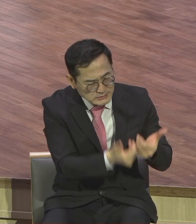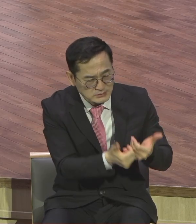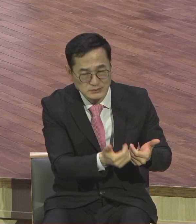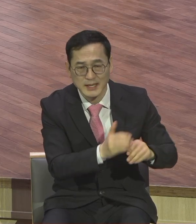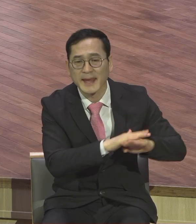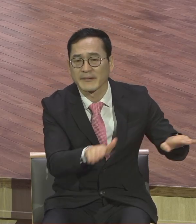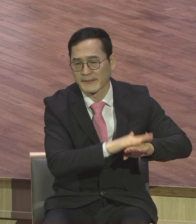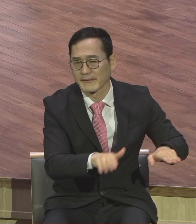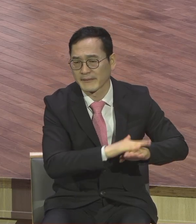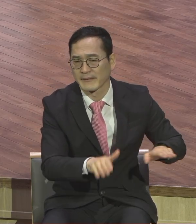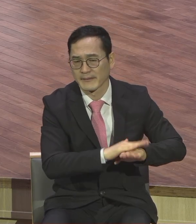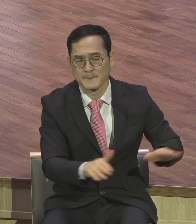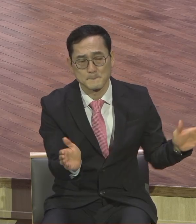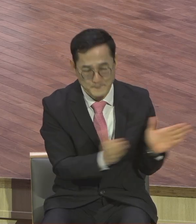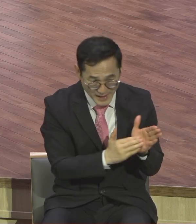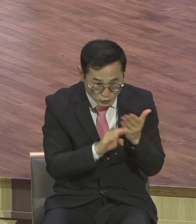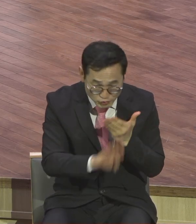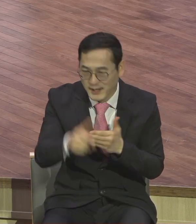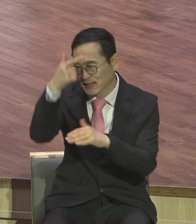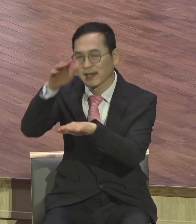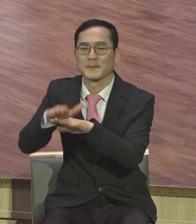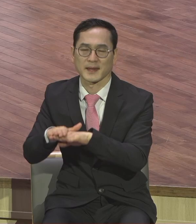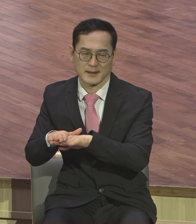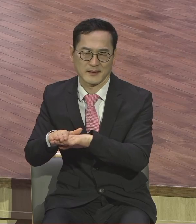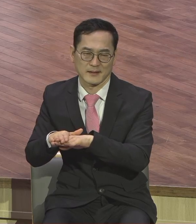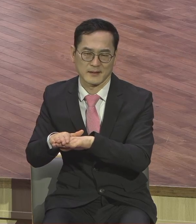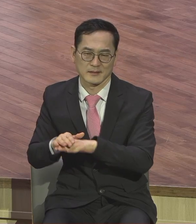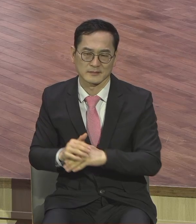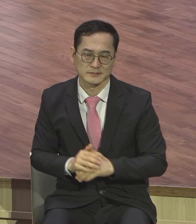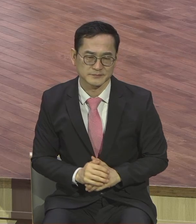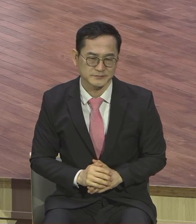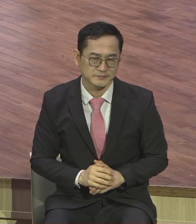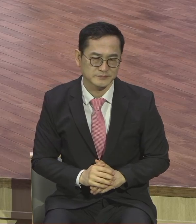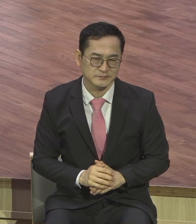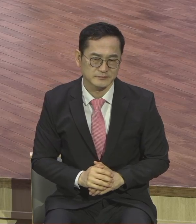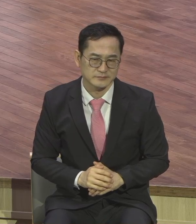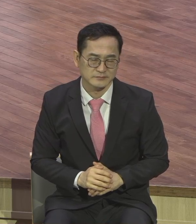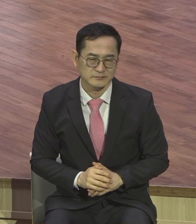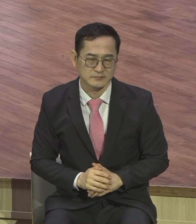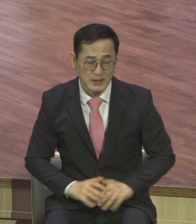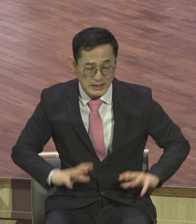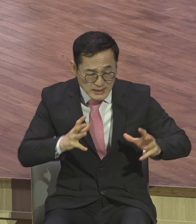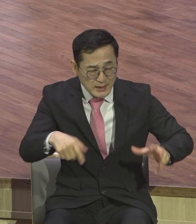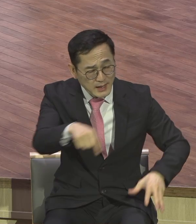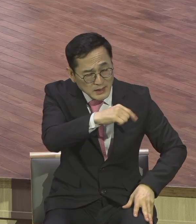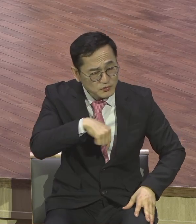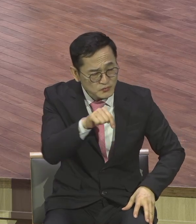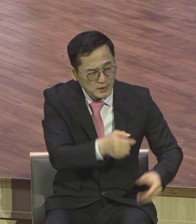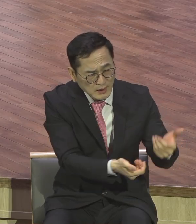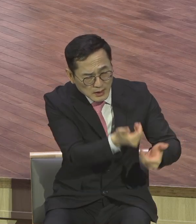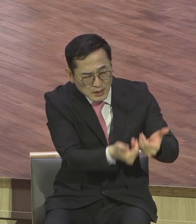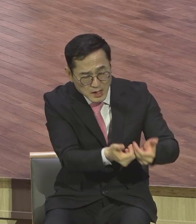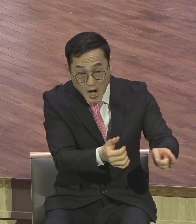지구촌에 단 한 명이라도 거림길이 있으면 안 돼요. 사단이 공격하는 통로가 돼요.